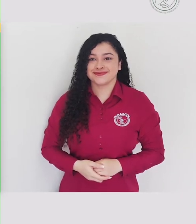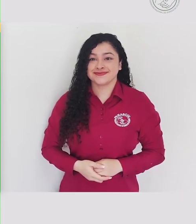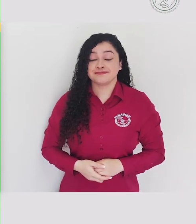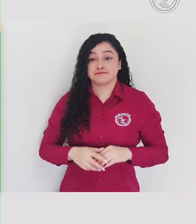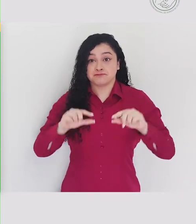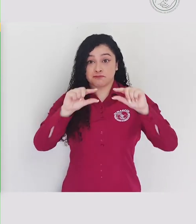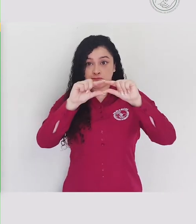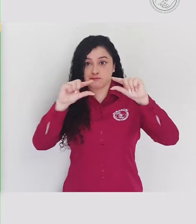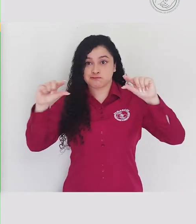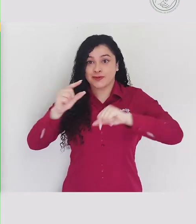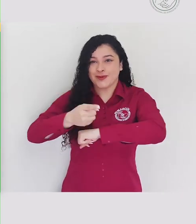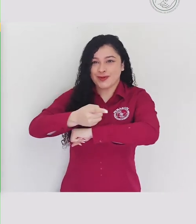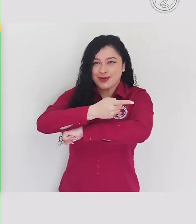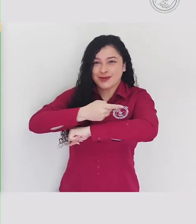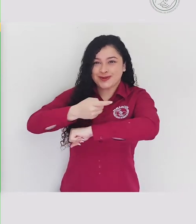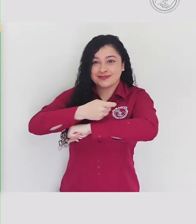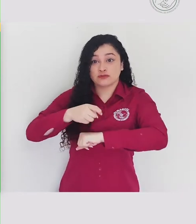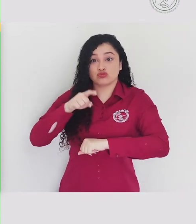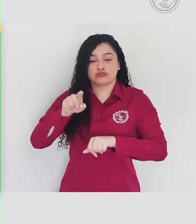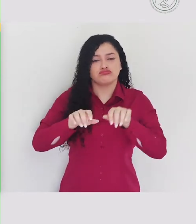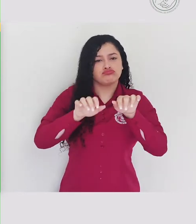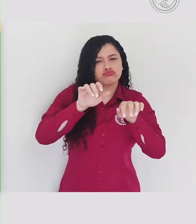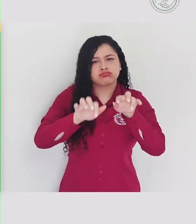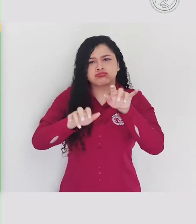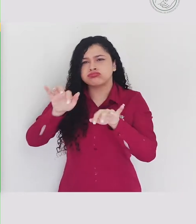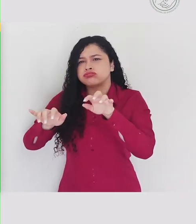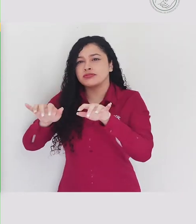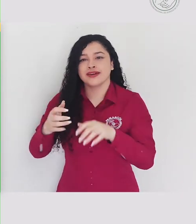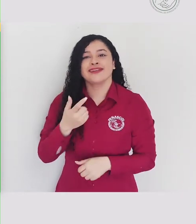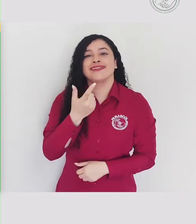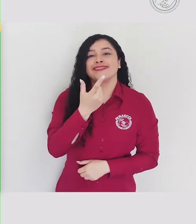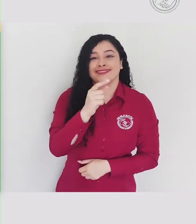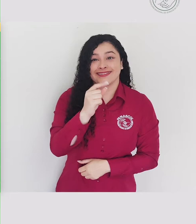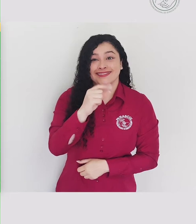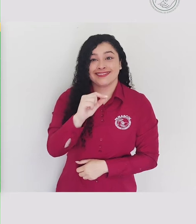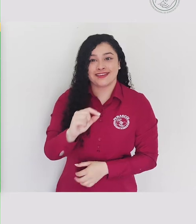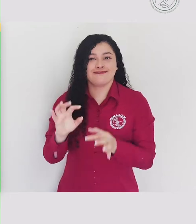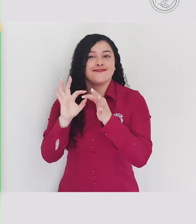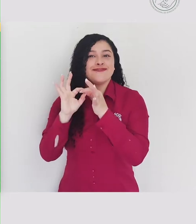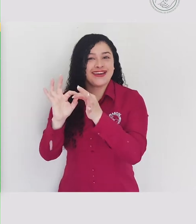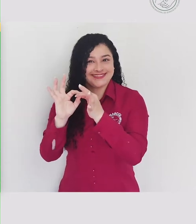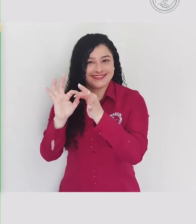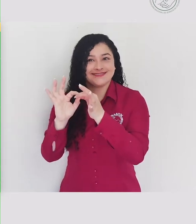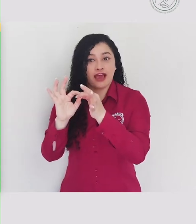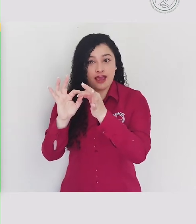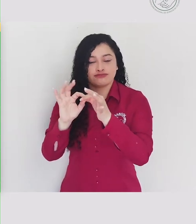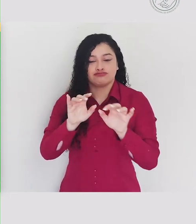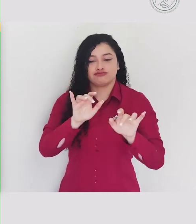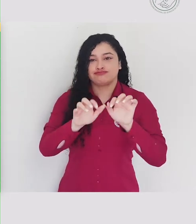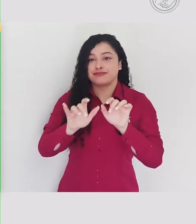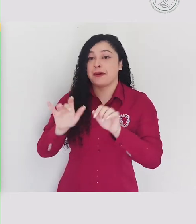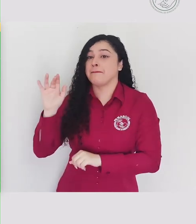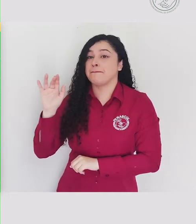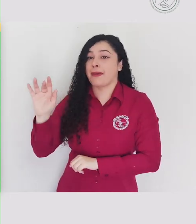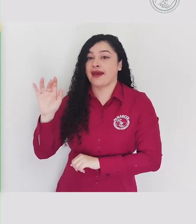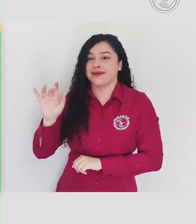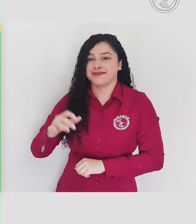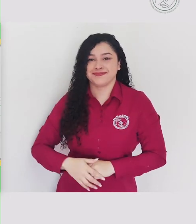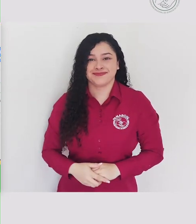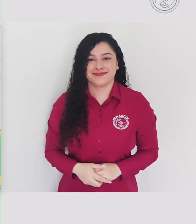En la barra buscadora de Google debes escribir Digital FENASCOL y darle Enter o clic en